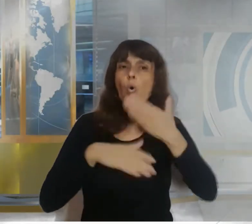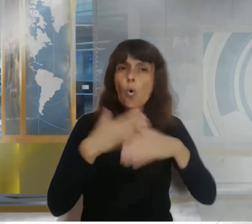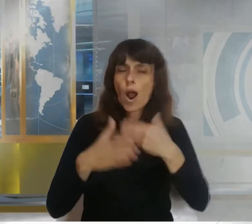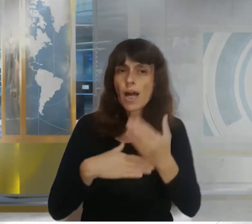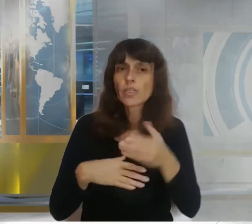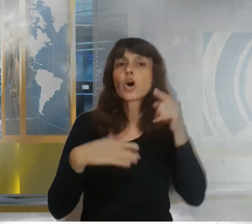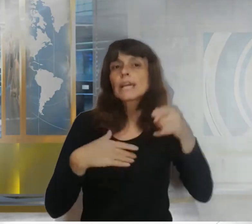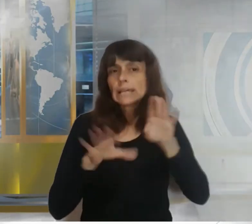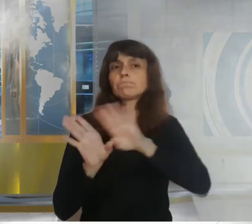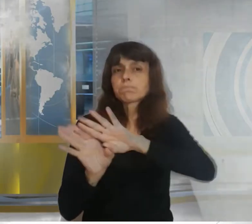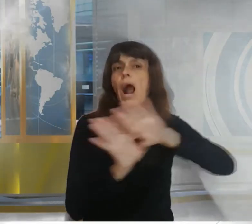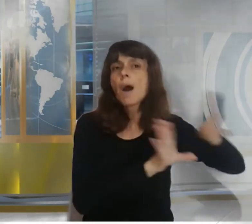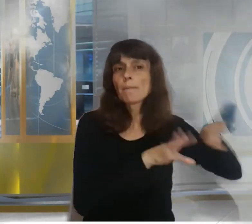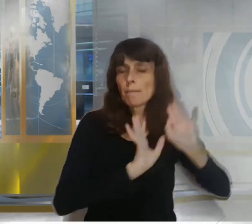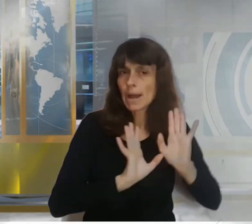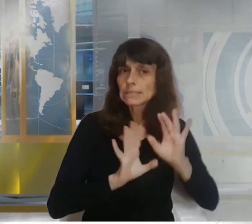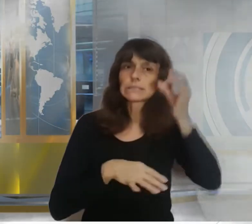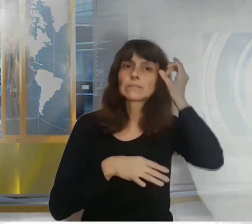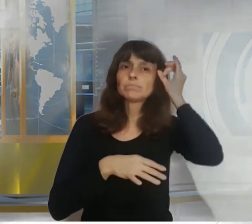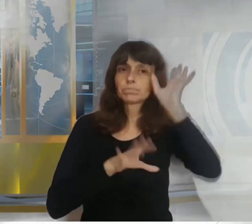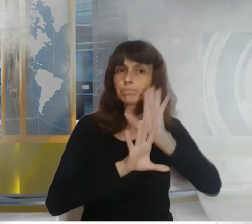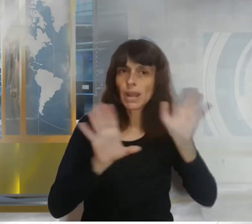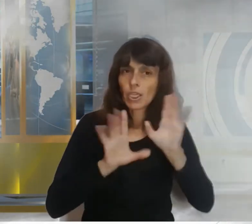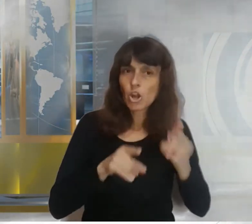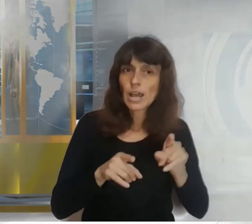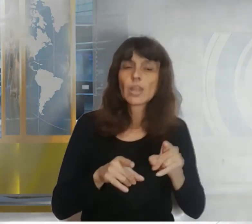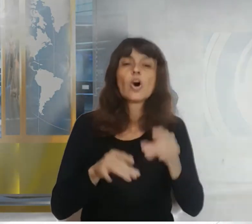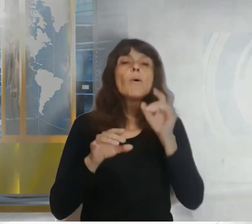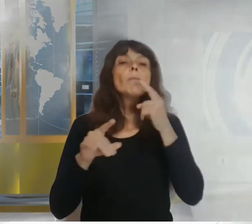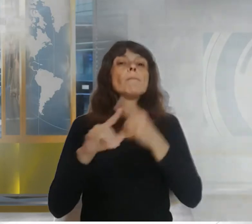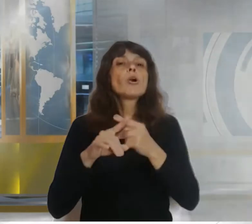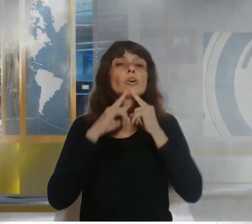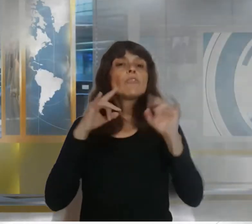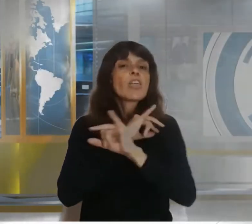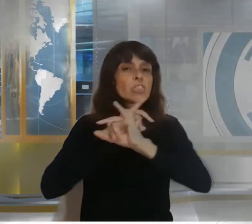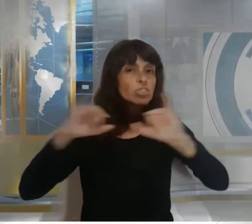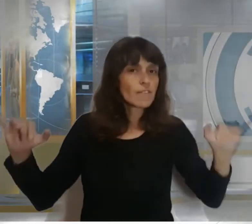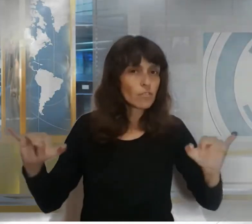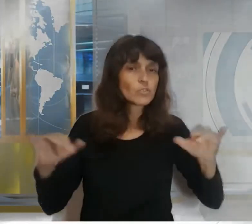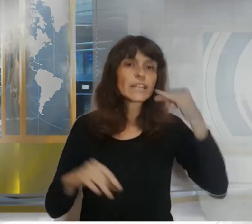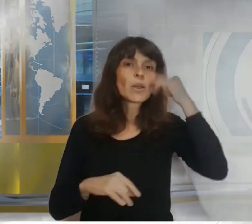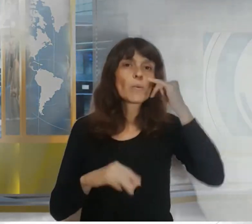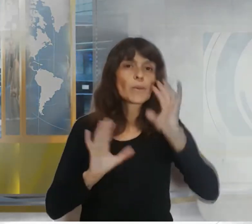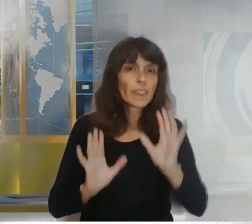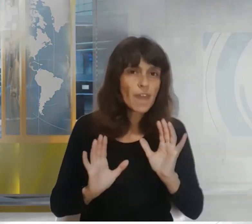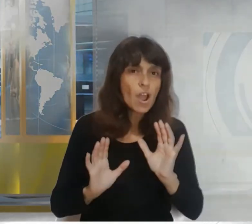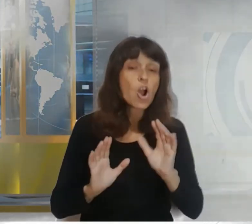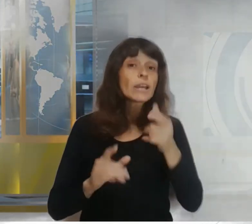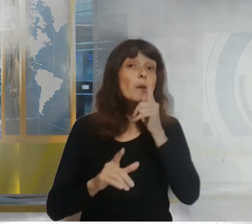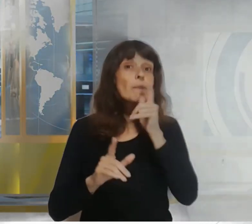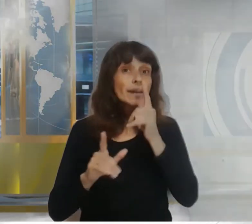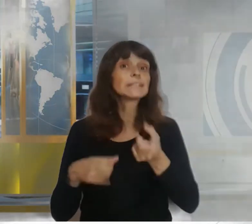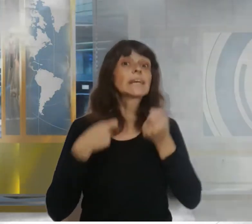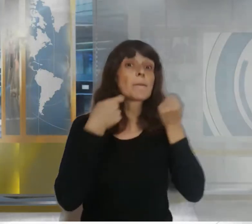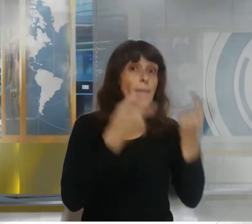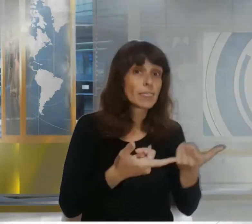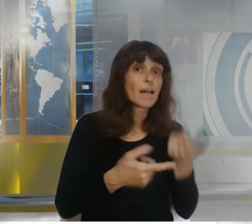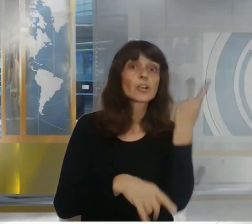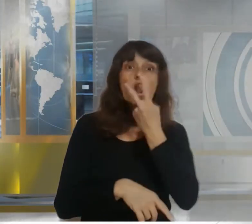por haber difundido el video que le habrían hecho llegar los dos condenados las acusaciones se basaron en el hecho de